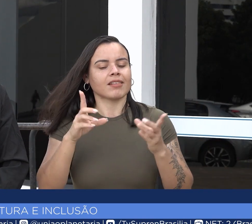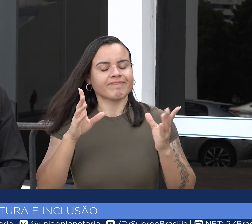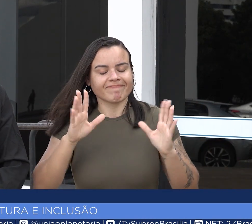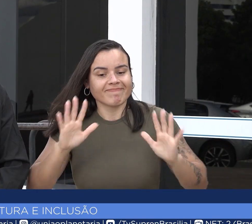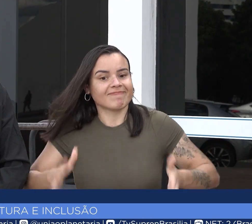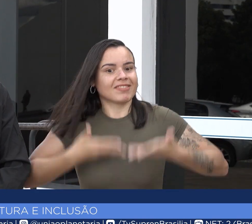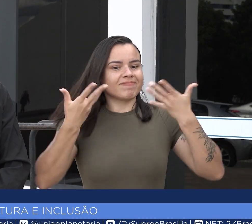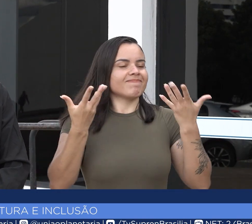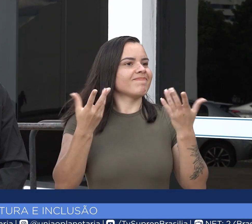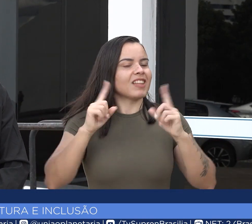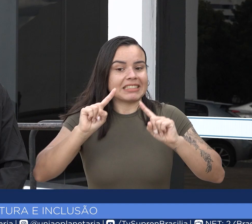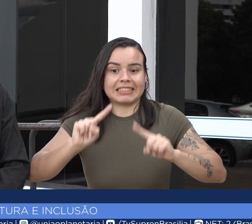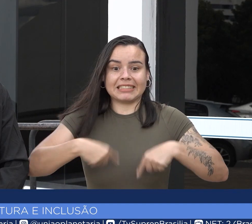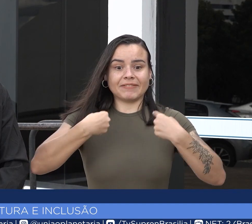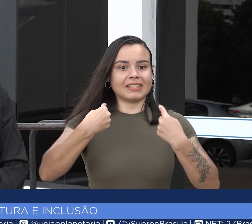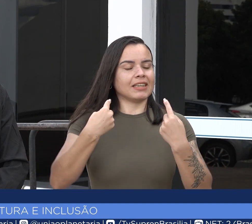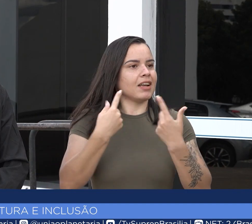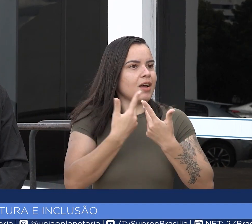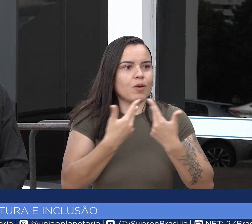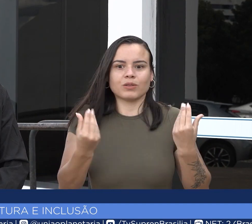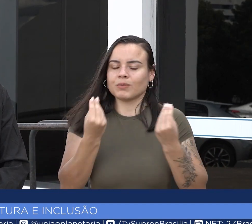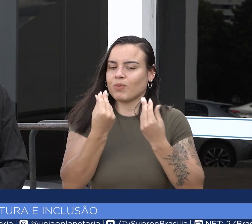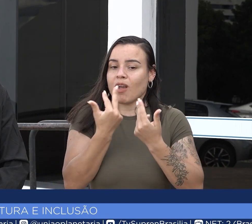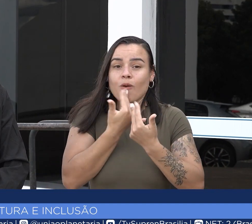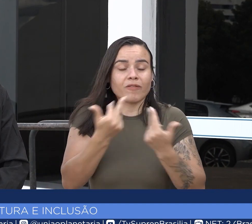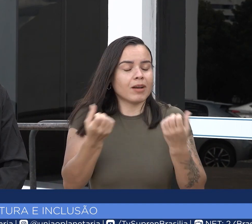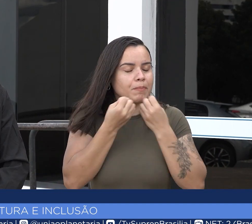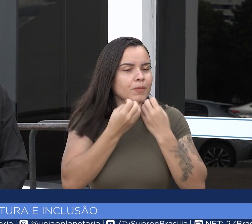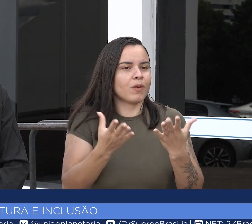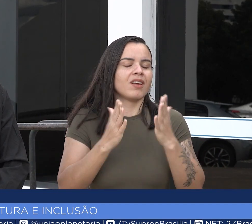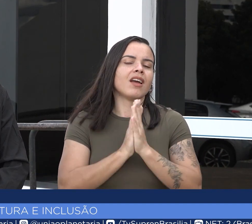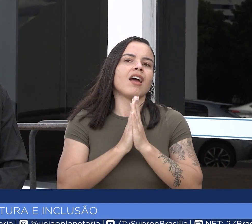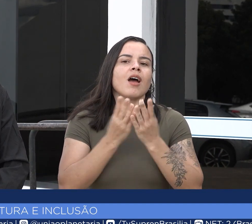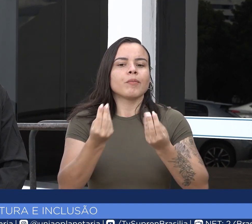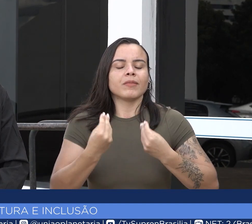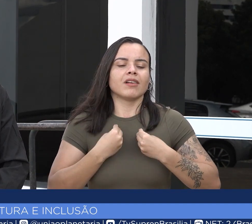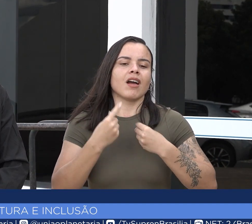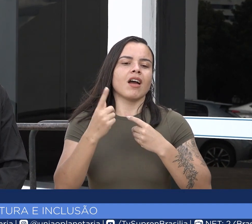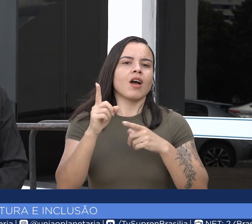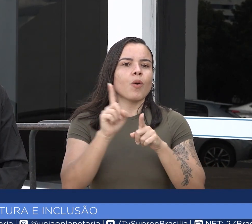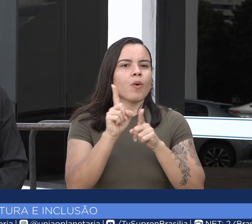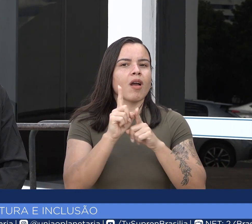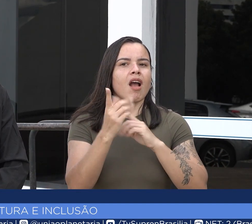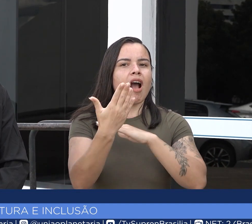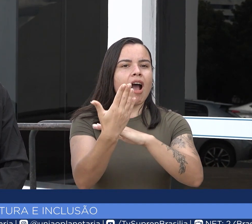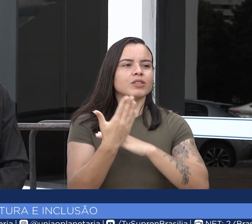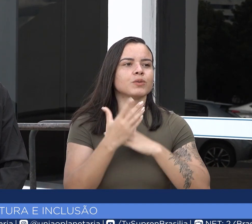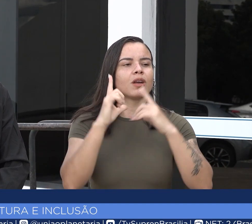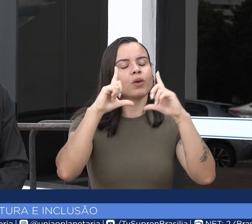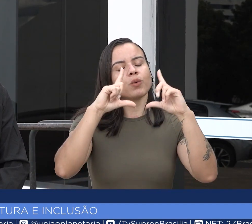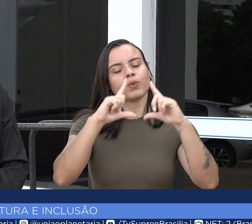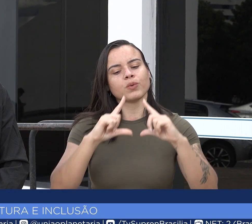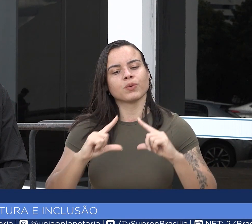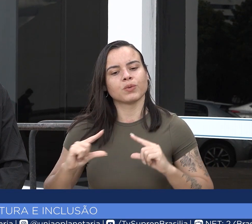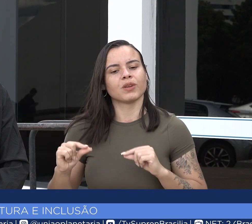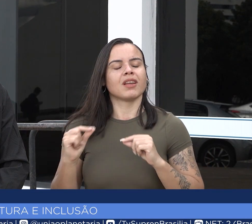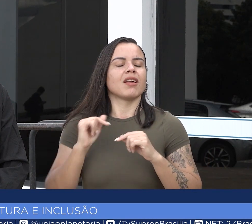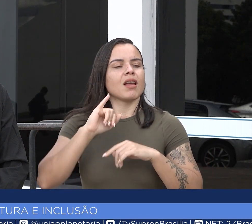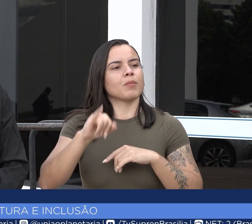me traz uma novidade de um lugar que eu não conheço ainda. Então isso ajuda a silenciar muita coisa, ajuda a lidar